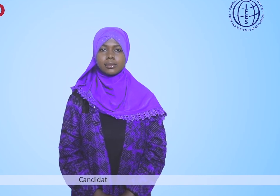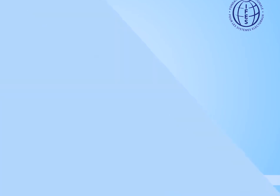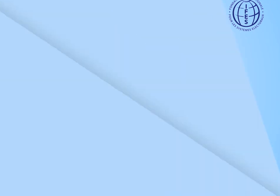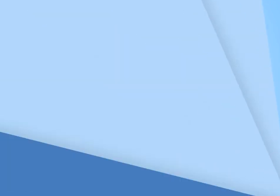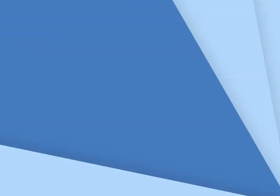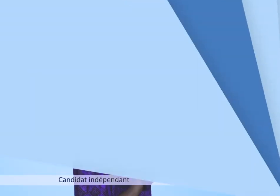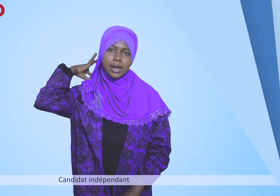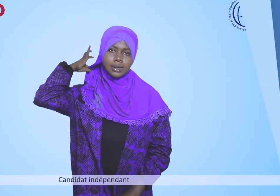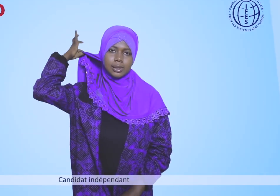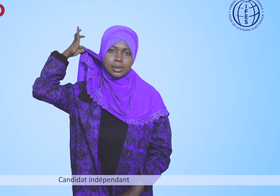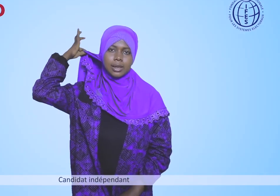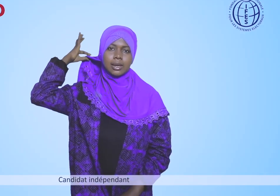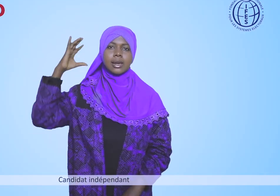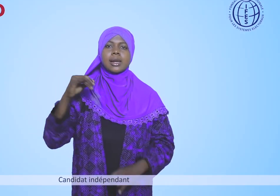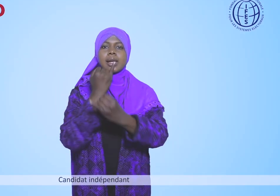Candidat indépendant